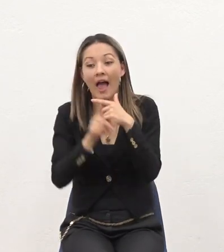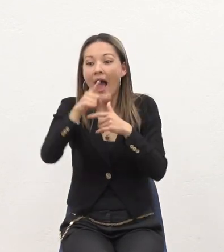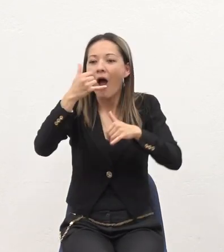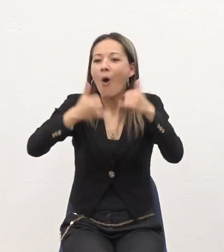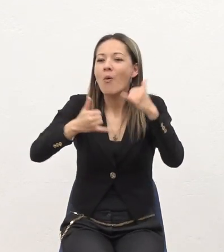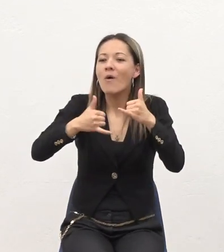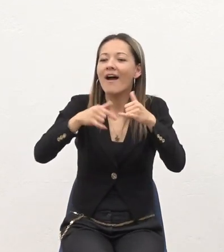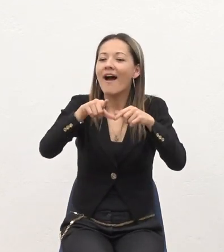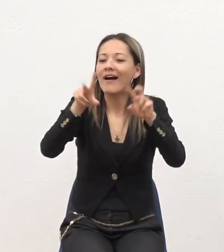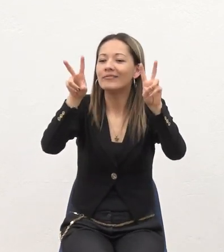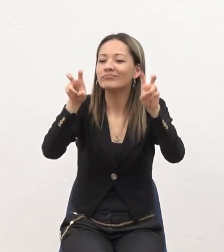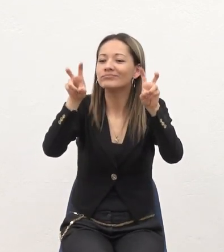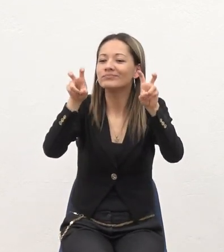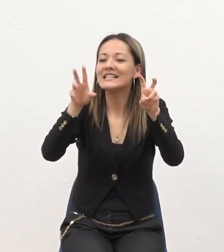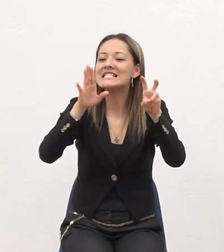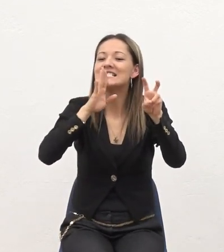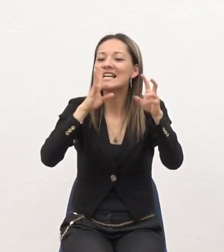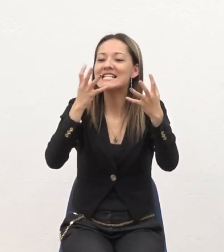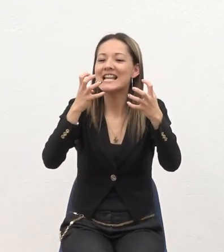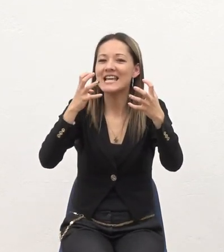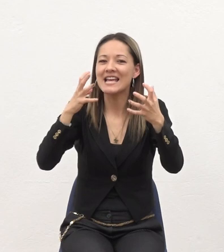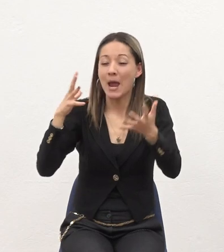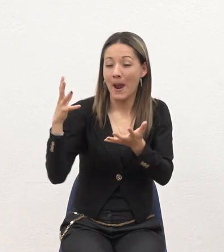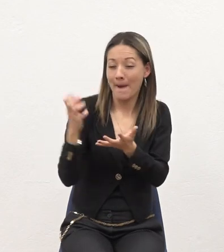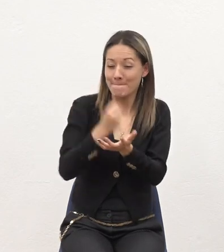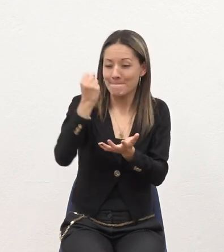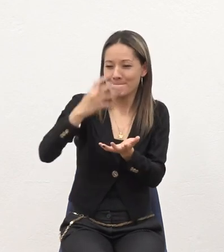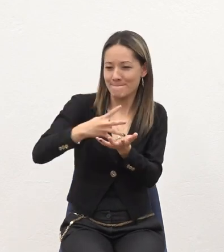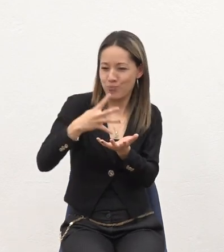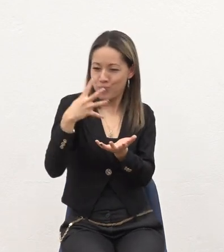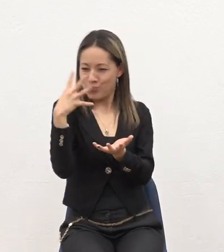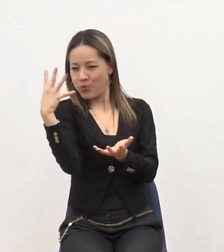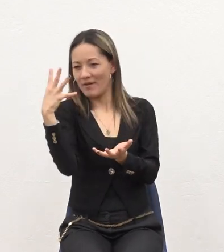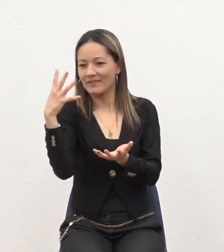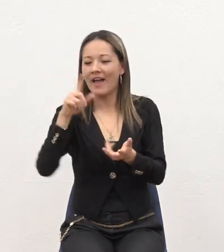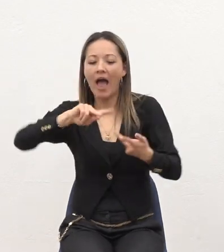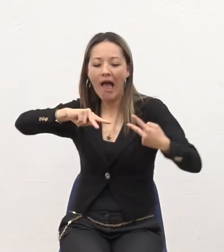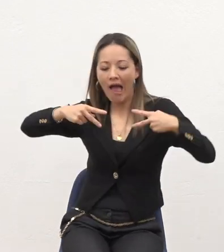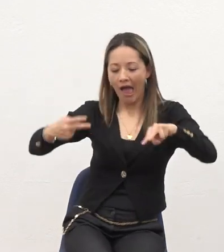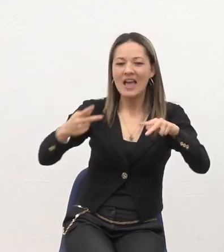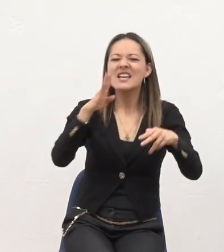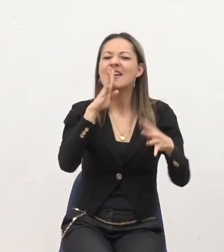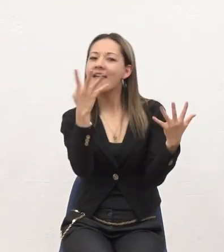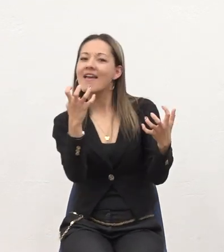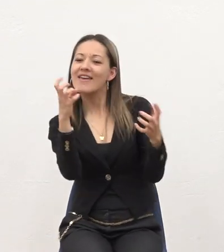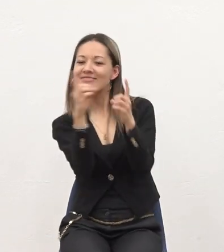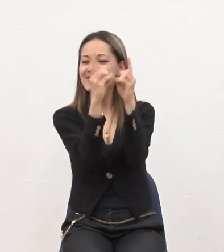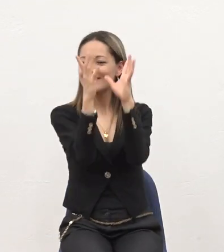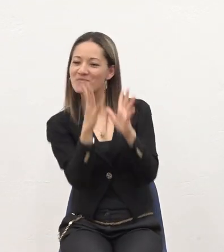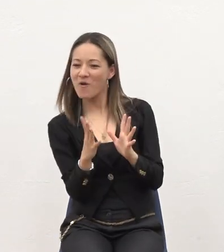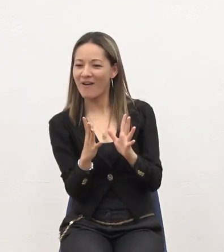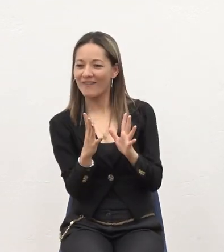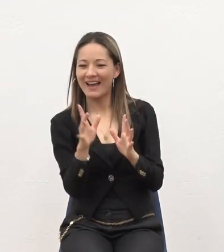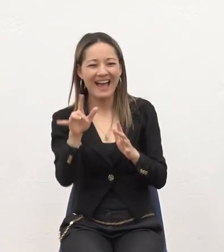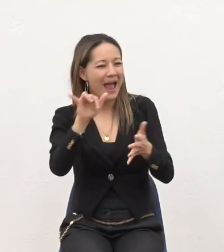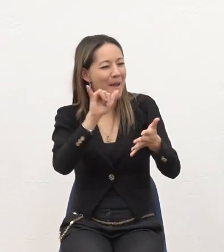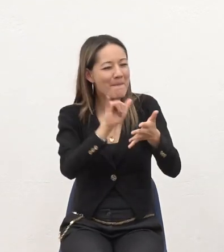es el juego De quien quiere ser millonario Entonces acá se llama quien quiere ser disipulado Y pues es con el mismo La misma dinámica De